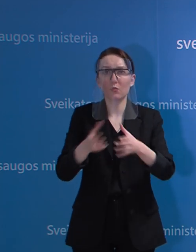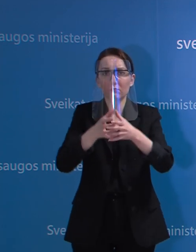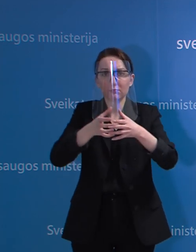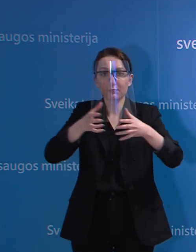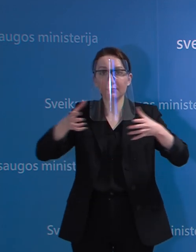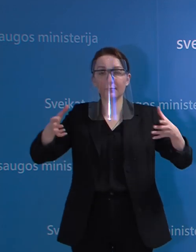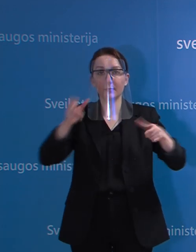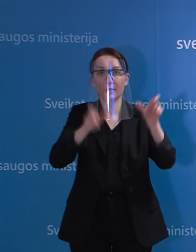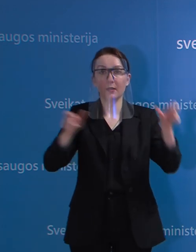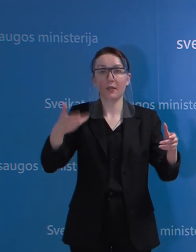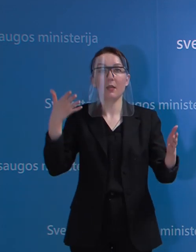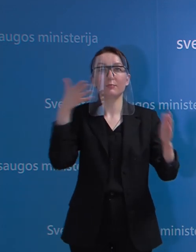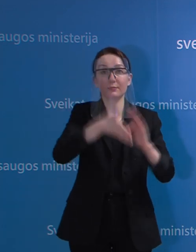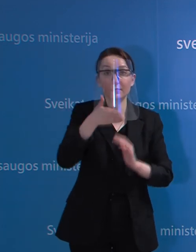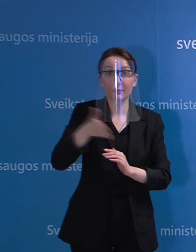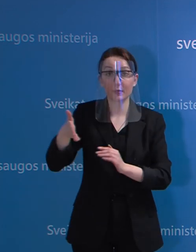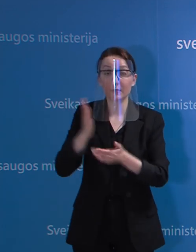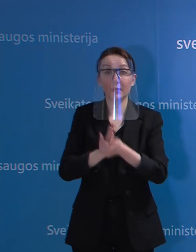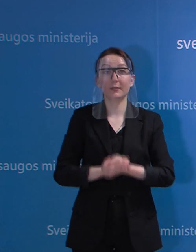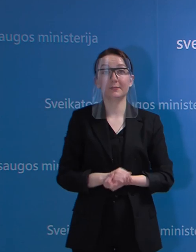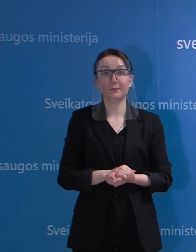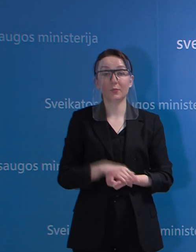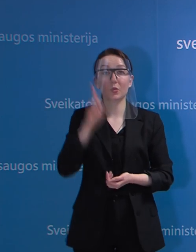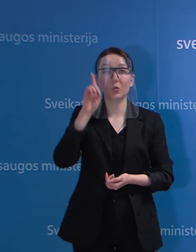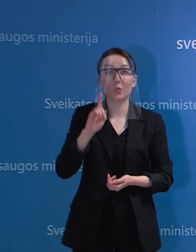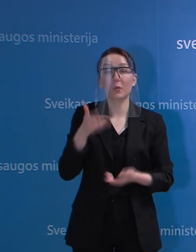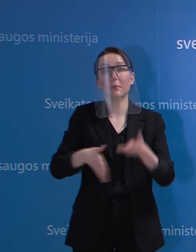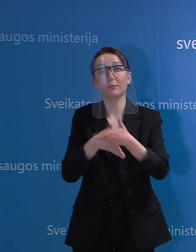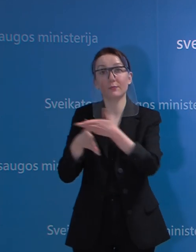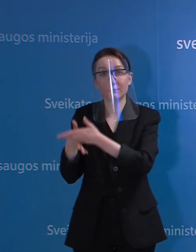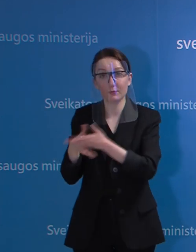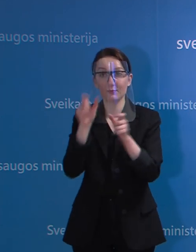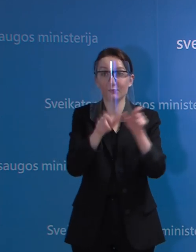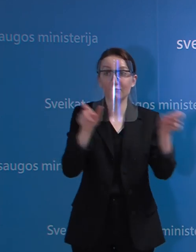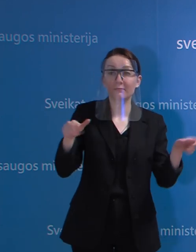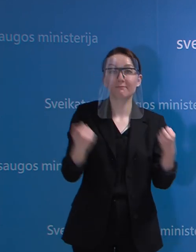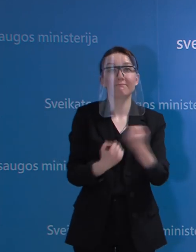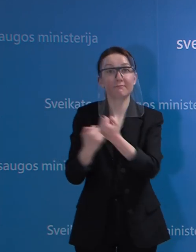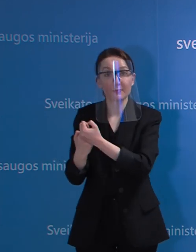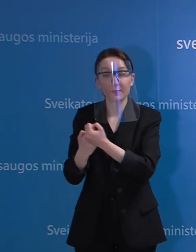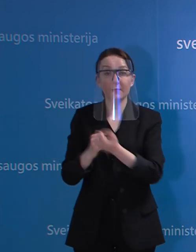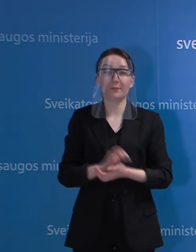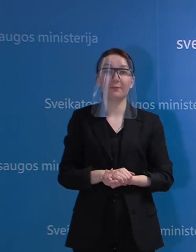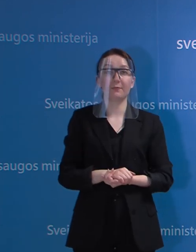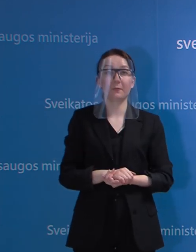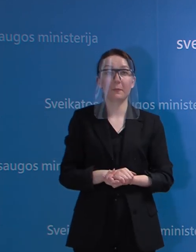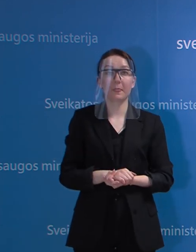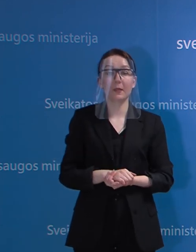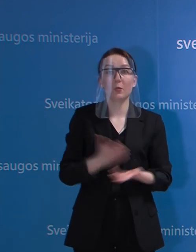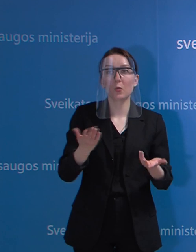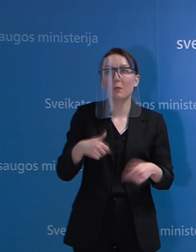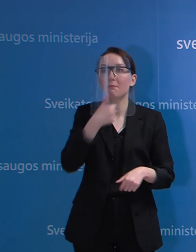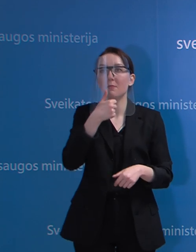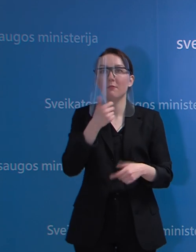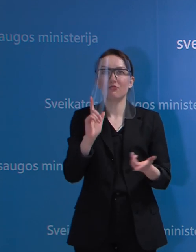savanorių prisijungia prie iniciatyvų ir nori padėti gyventojams, kurie turėtų, na, vengti